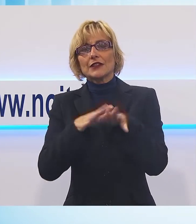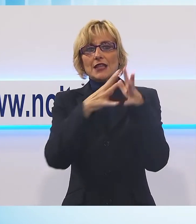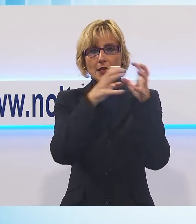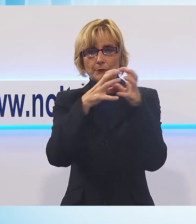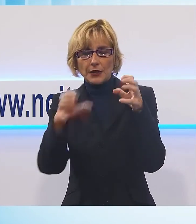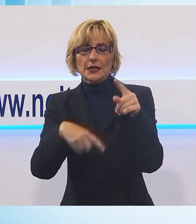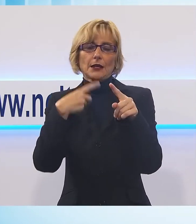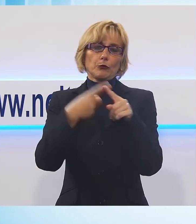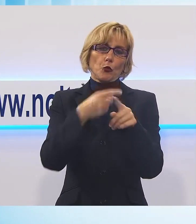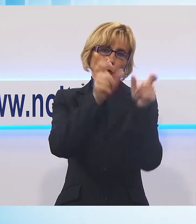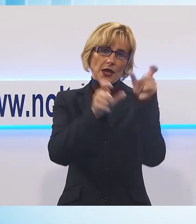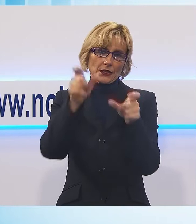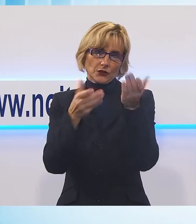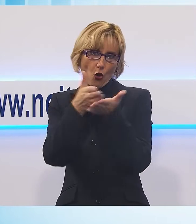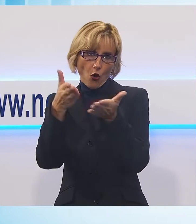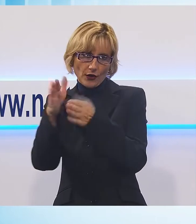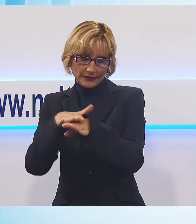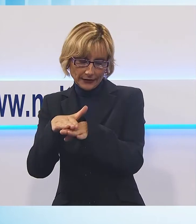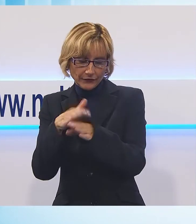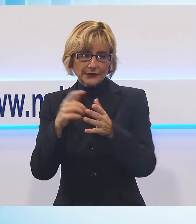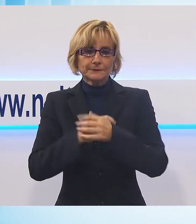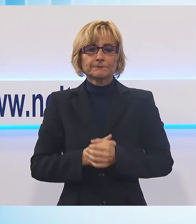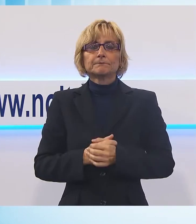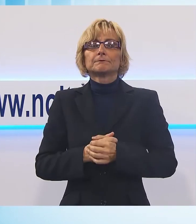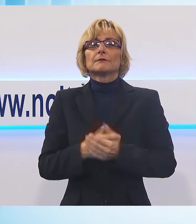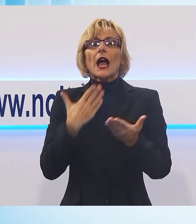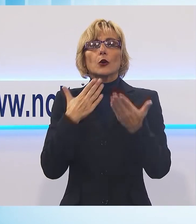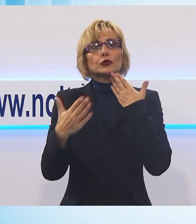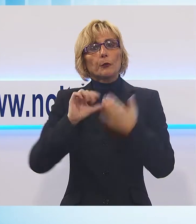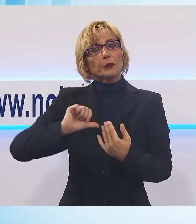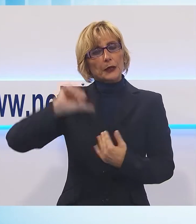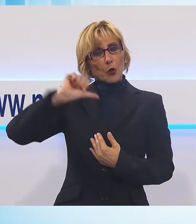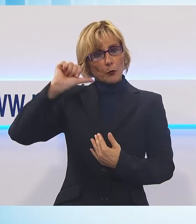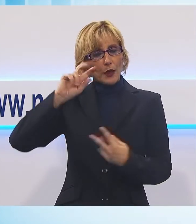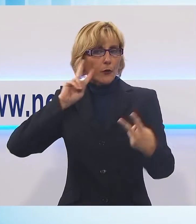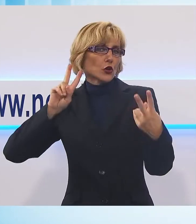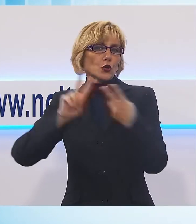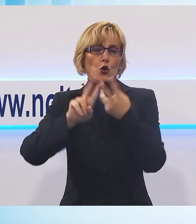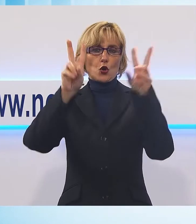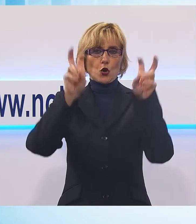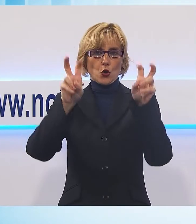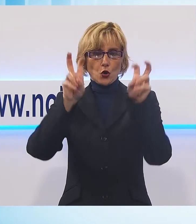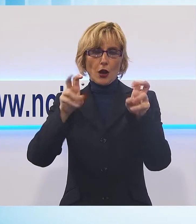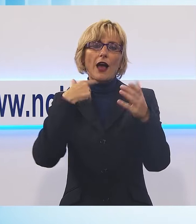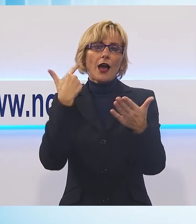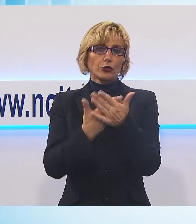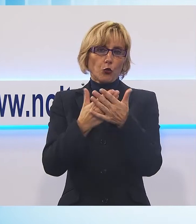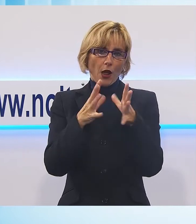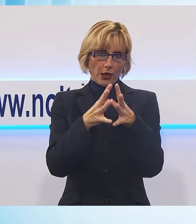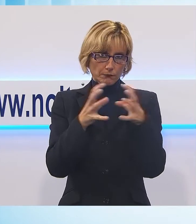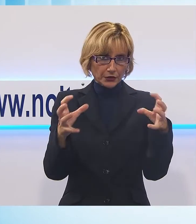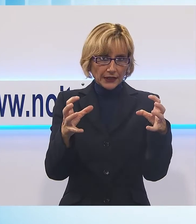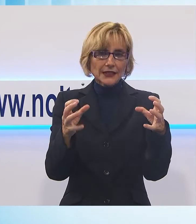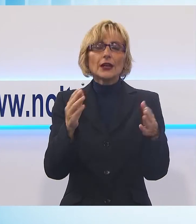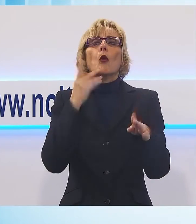Il programma è stato ricco e articolato nell'auditorium al primo piano si è tenuto l'incontro sull'argomento più attuale per le imprese ovvero